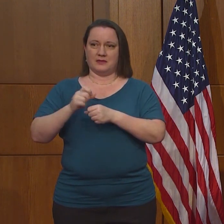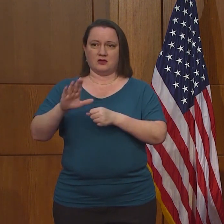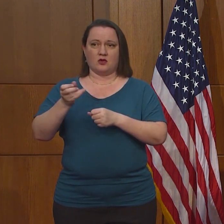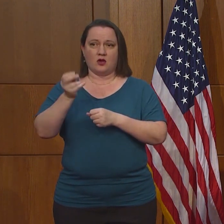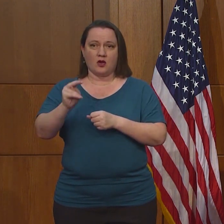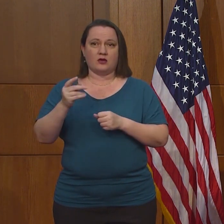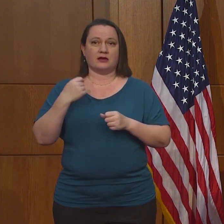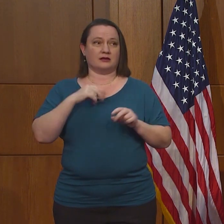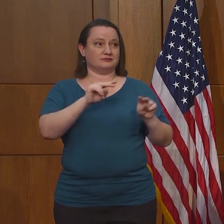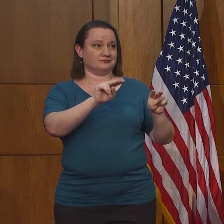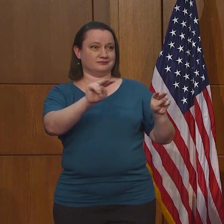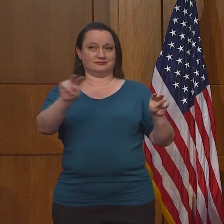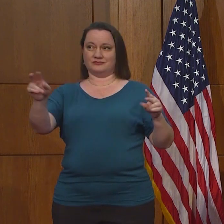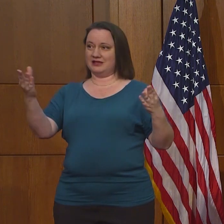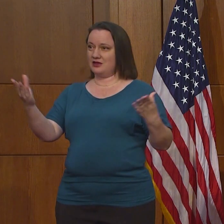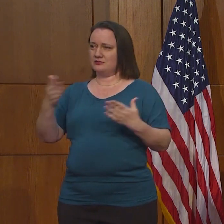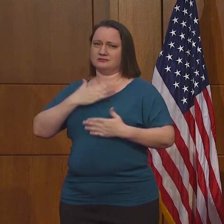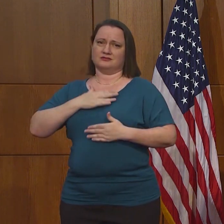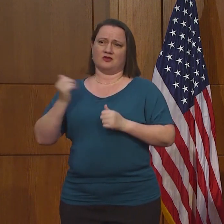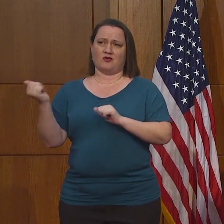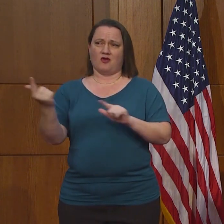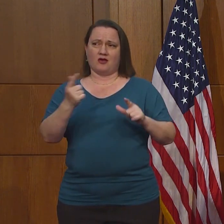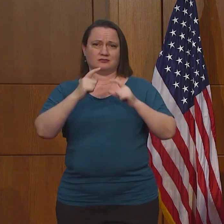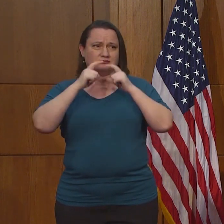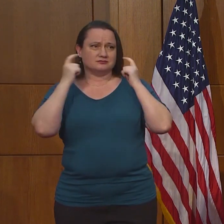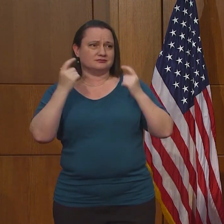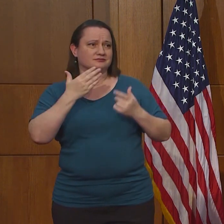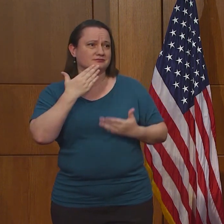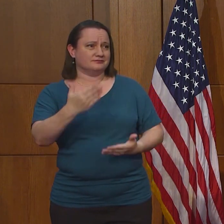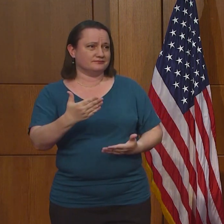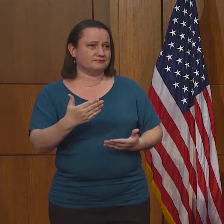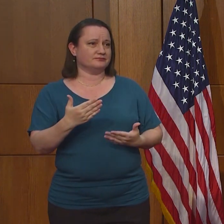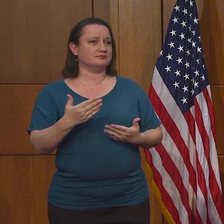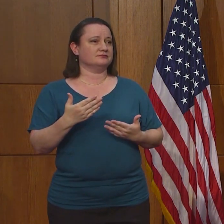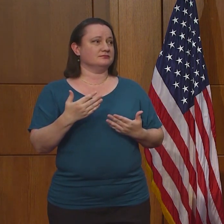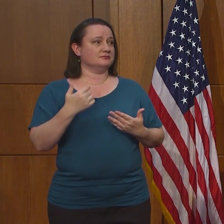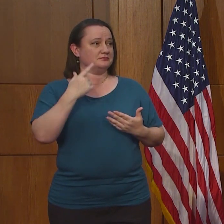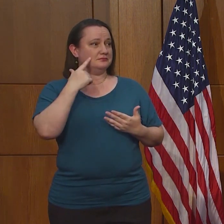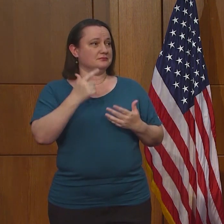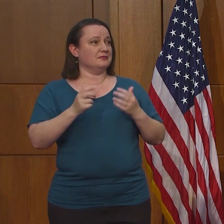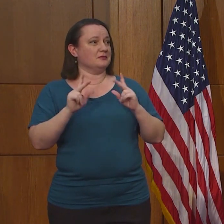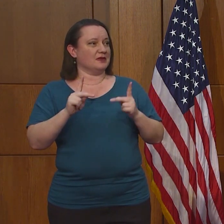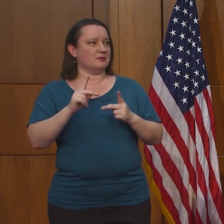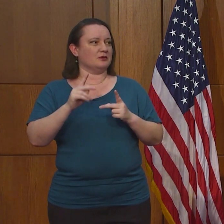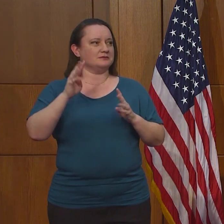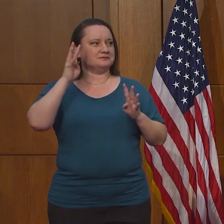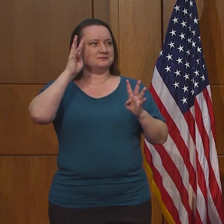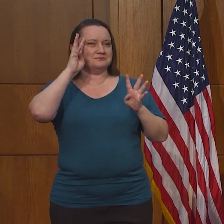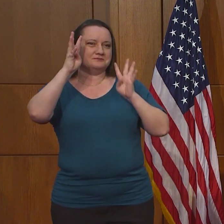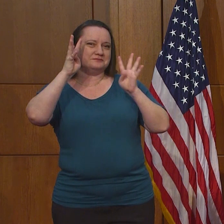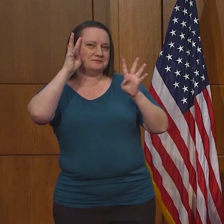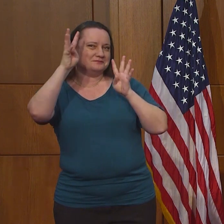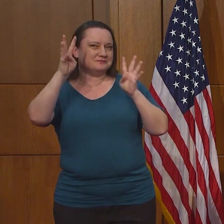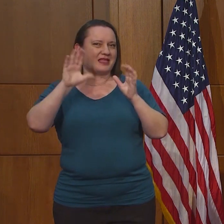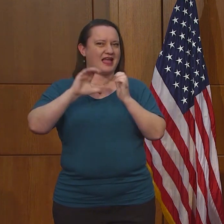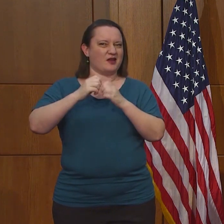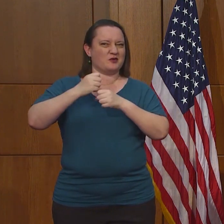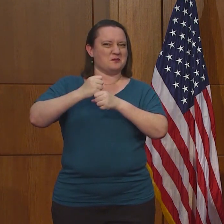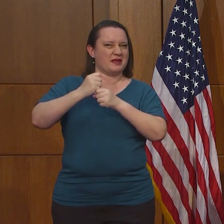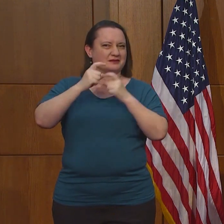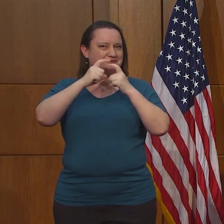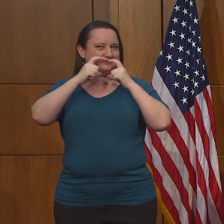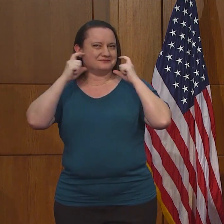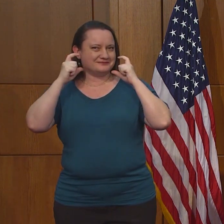esta sala de conferencias y veo que la gente ha sido bastante creativa y todos están llevando su